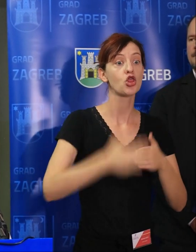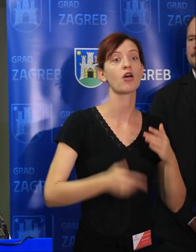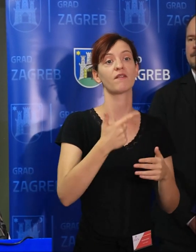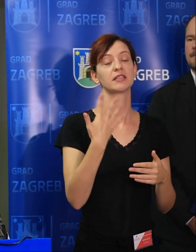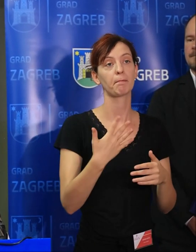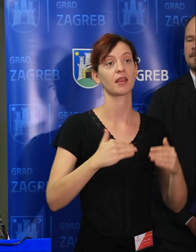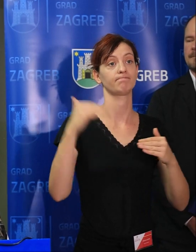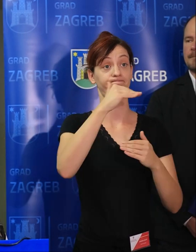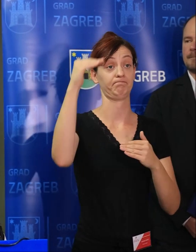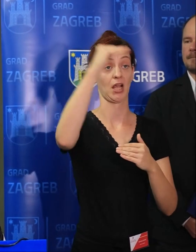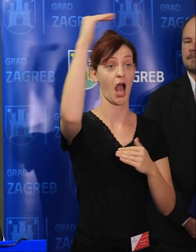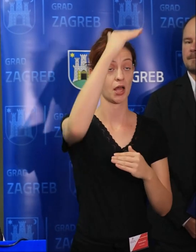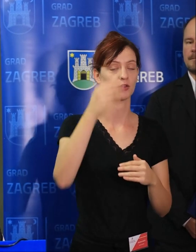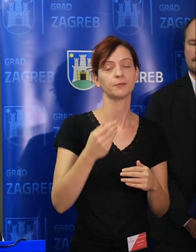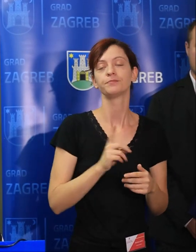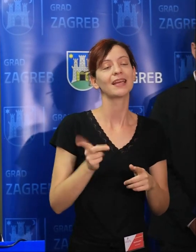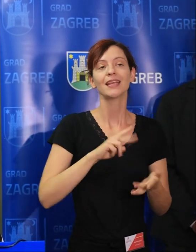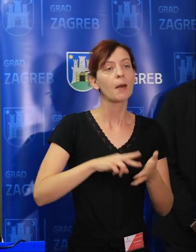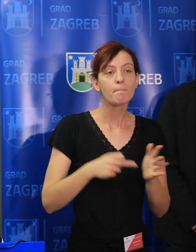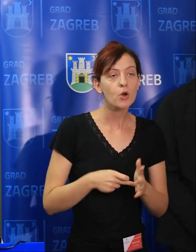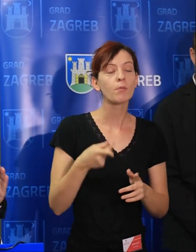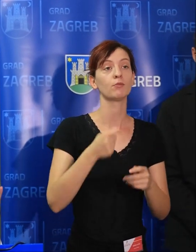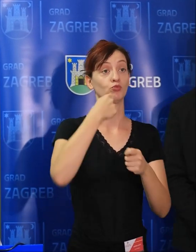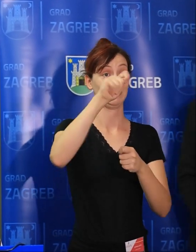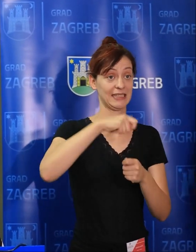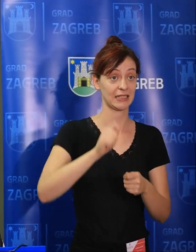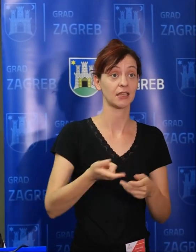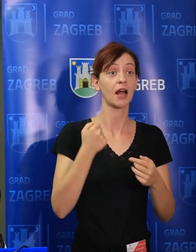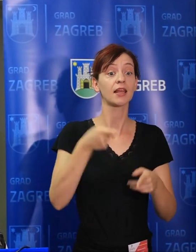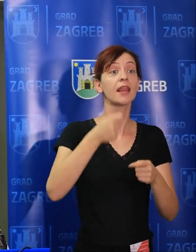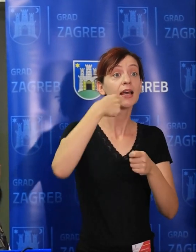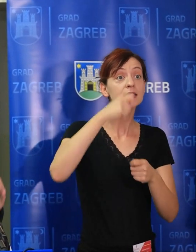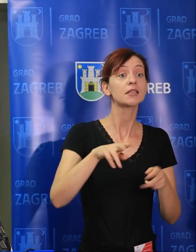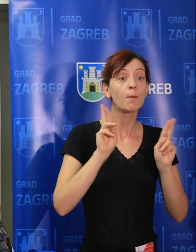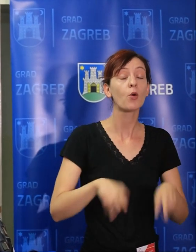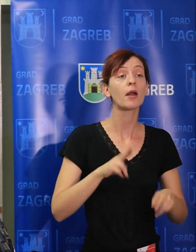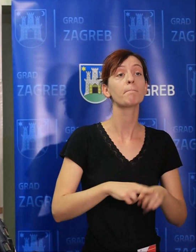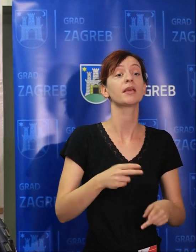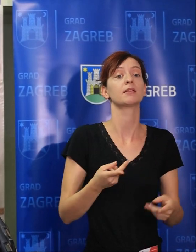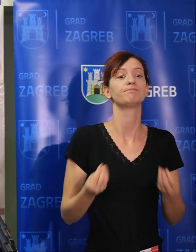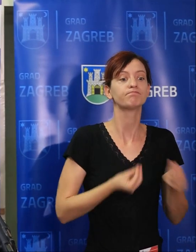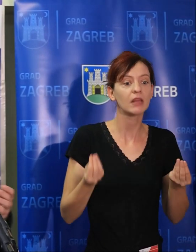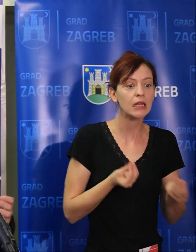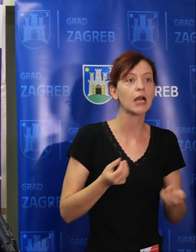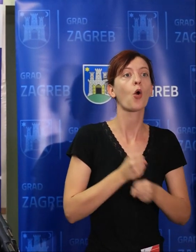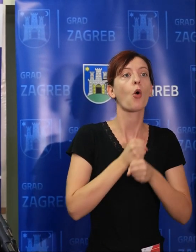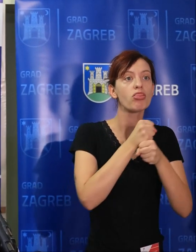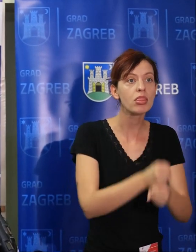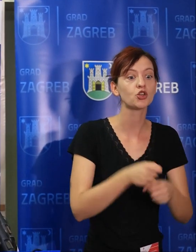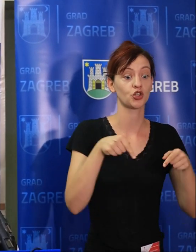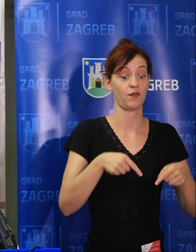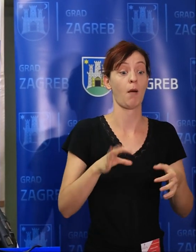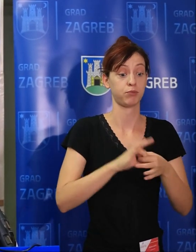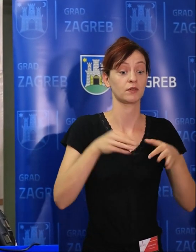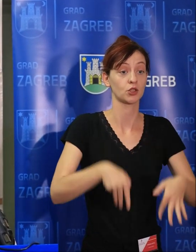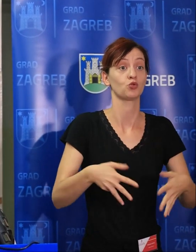dalje. Znači, kažem, nije problem u izgradnji, ali ta izgradnja mora biti u gavaritlimu održivosti grada što se tiče